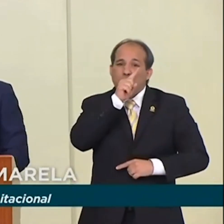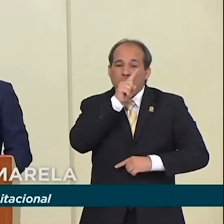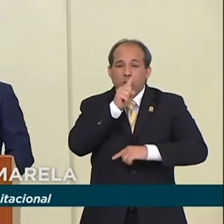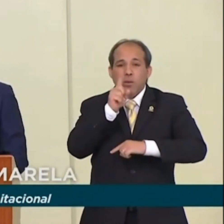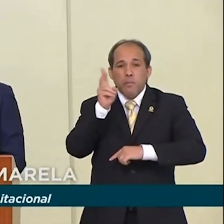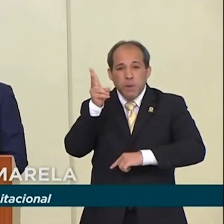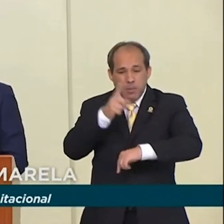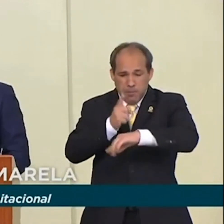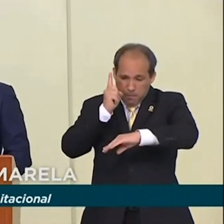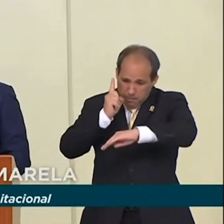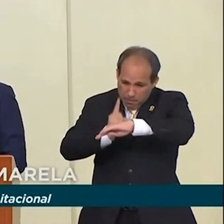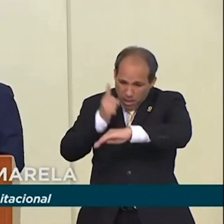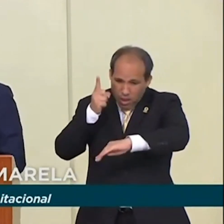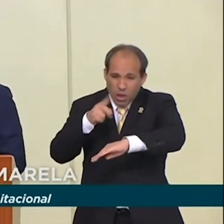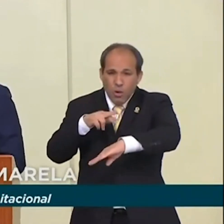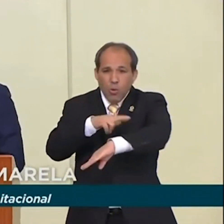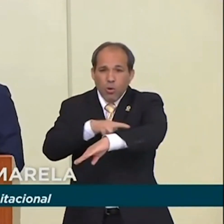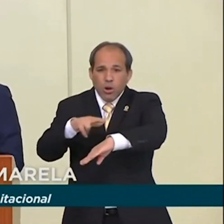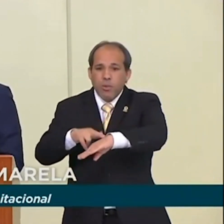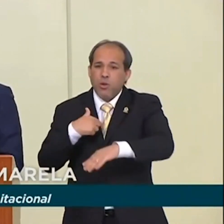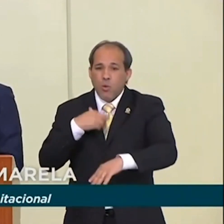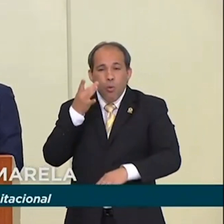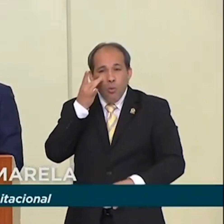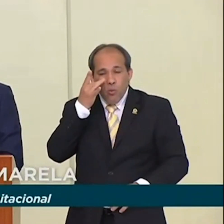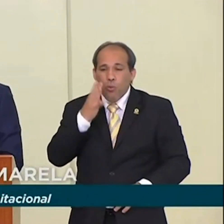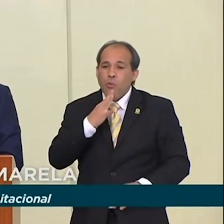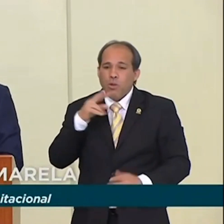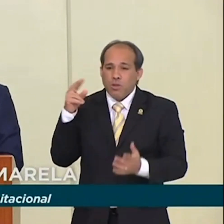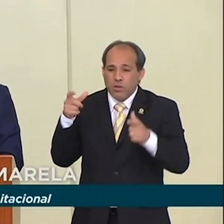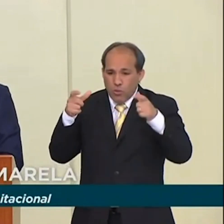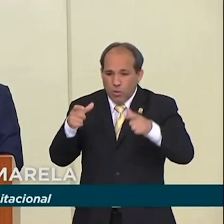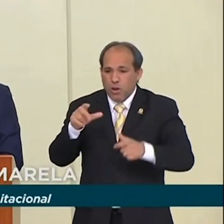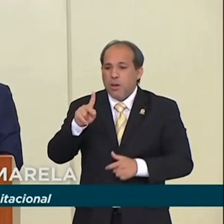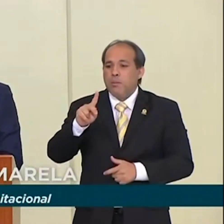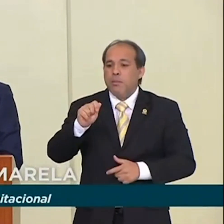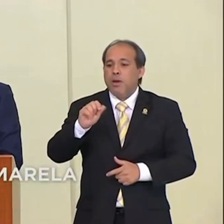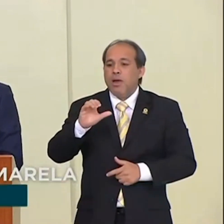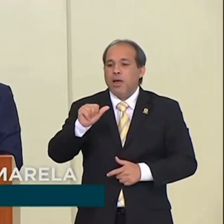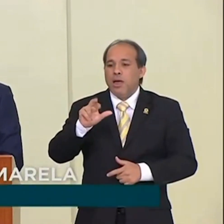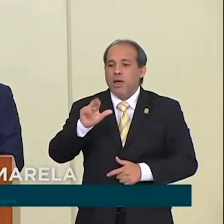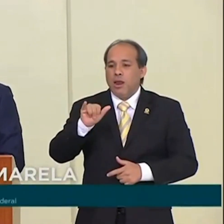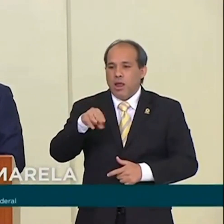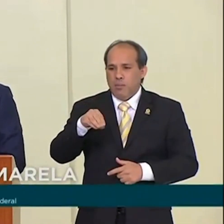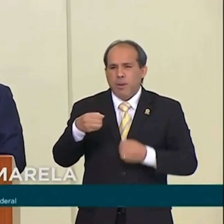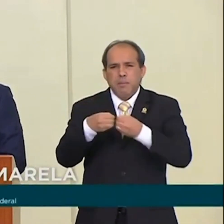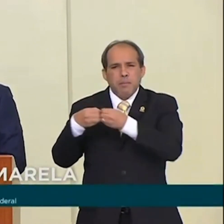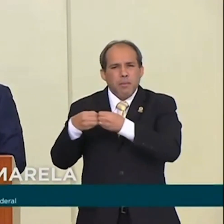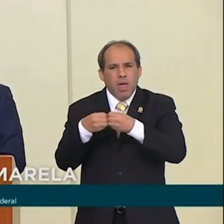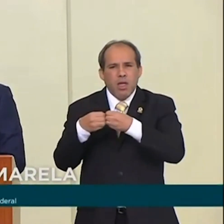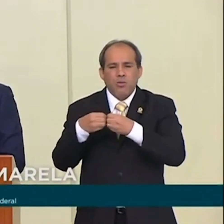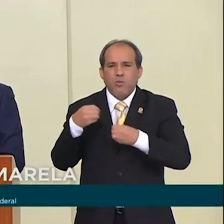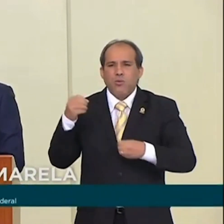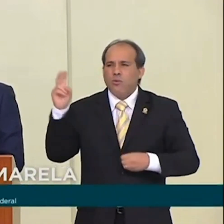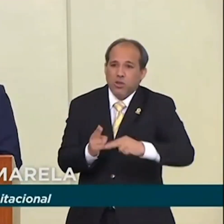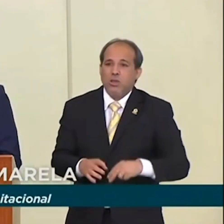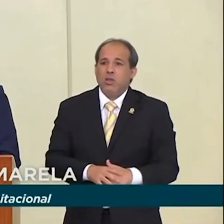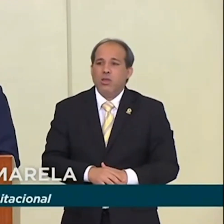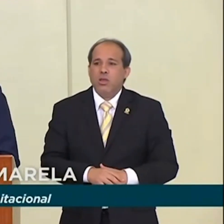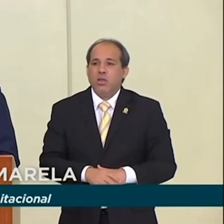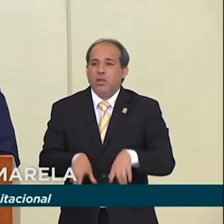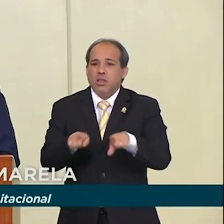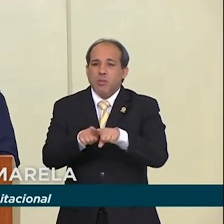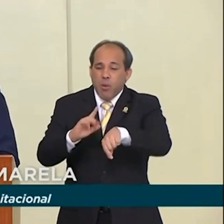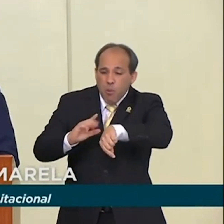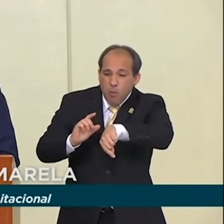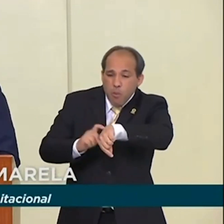E eu conheci Pacaraima, na fronteira com a Venezuela. E lá eu entendi o que era a Caixa Econômica Federal. Em